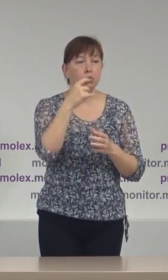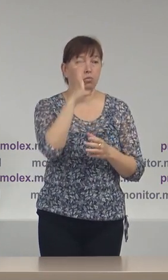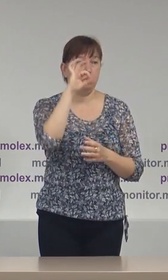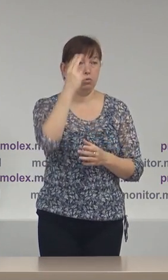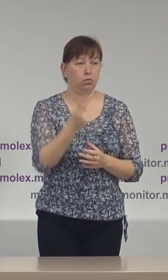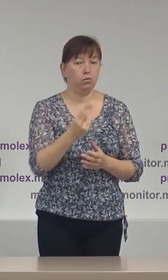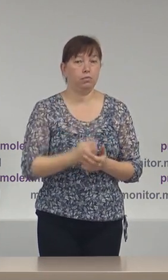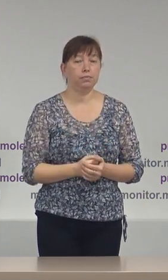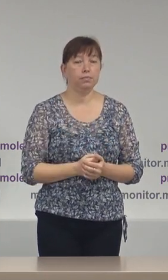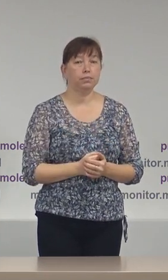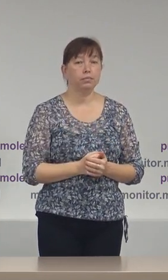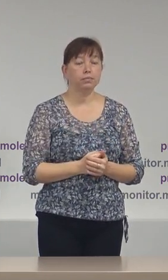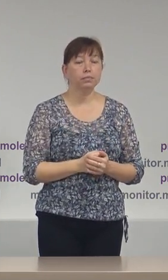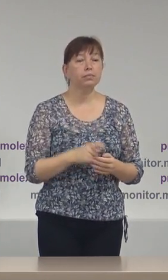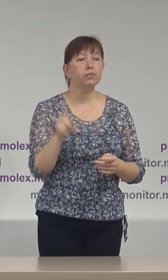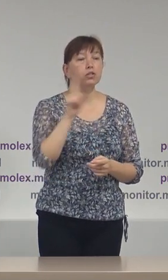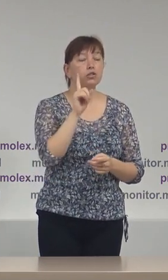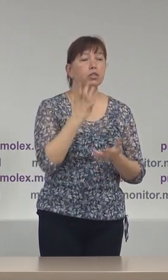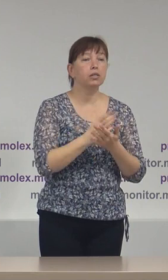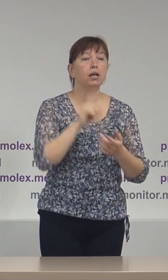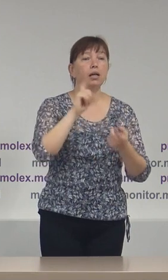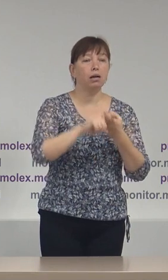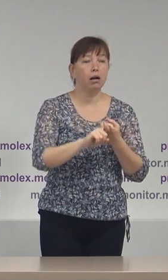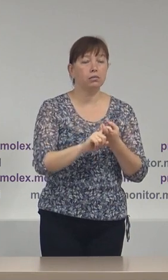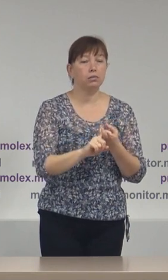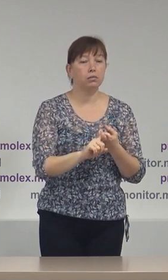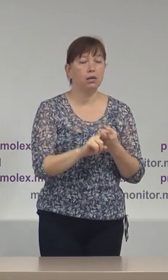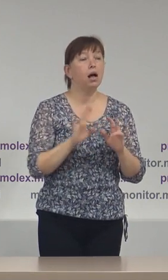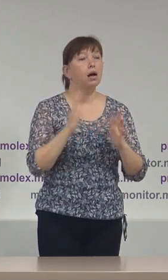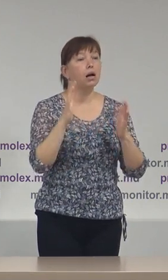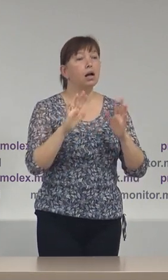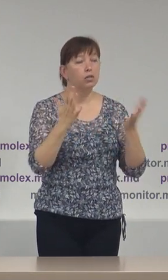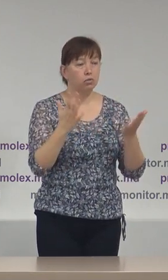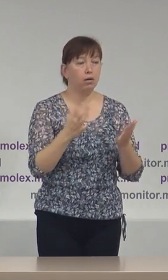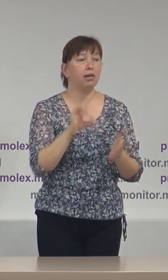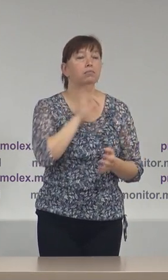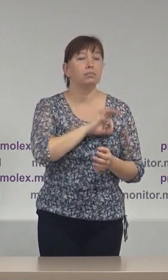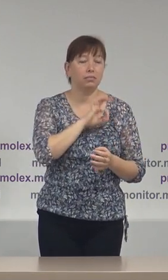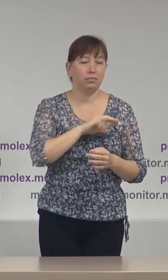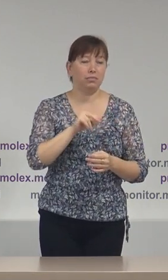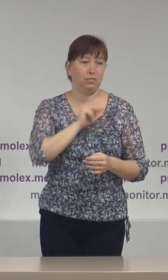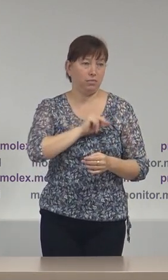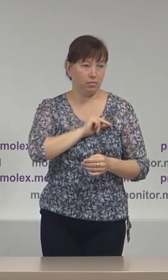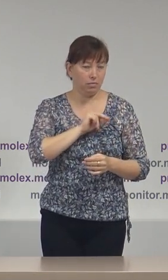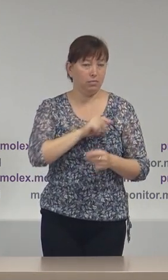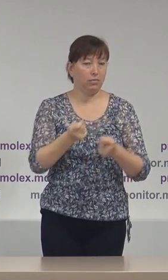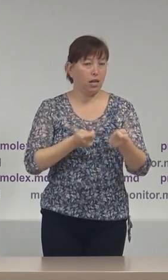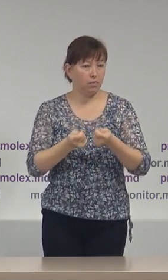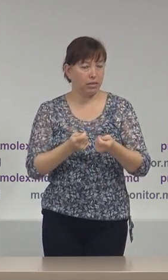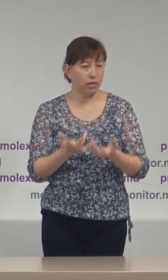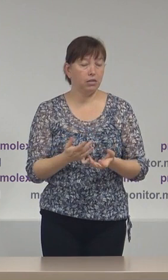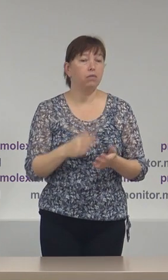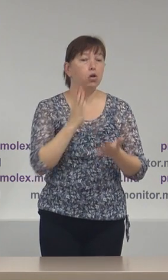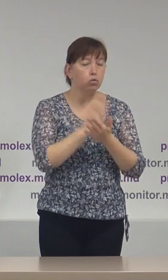Partidului. Legat de cazurile de resurse administrative, noi atestăm noi cazuri,